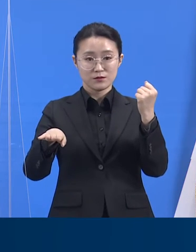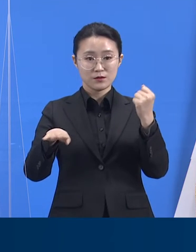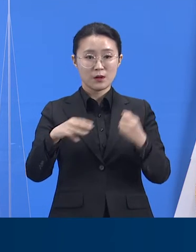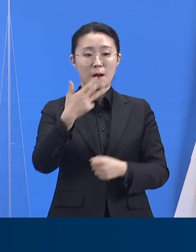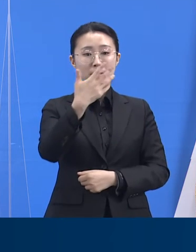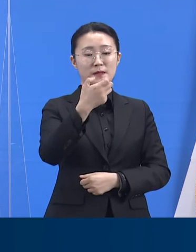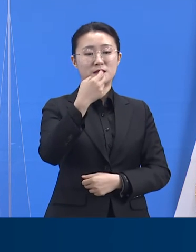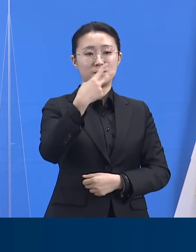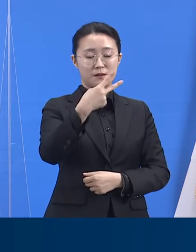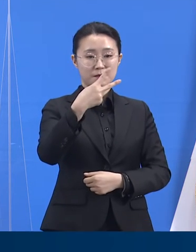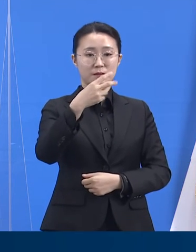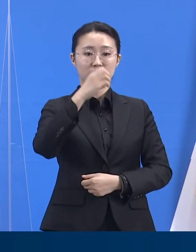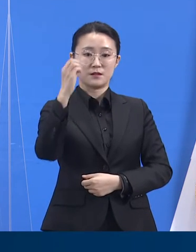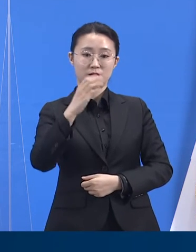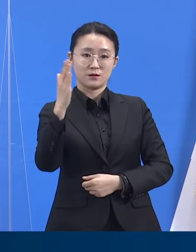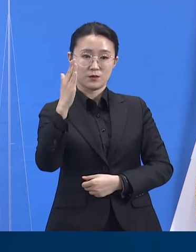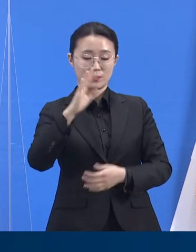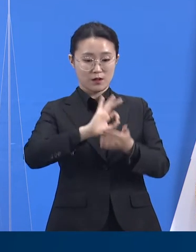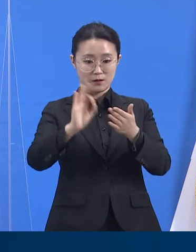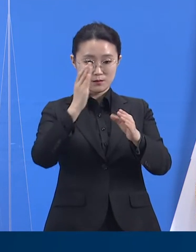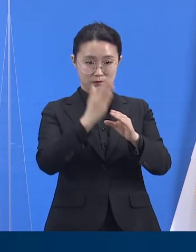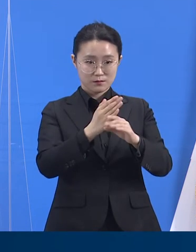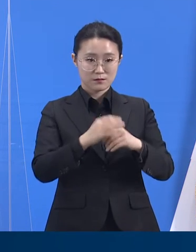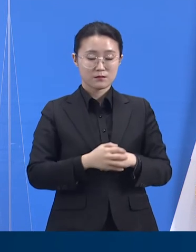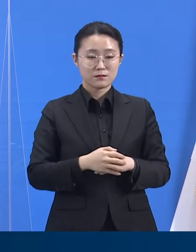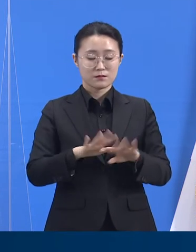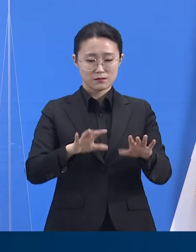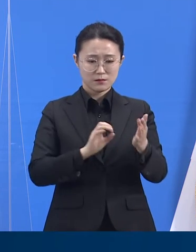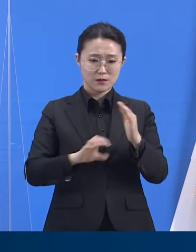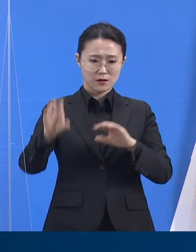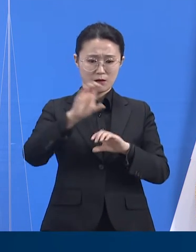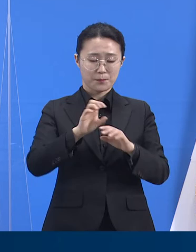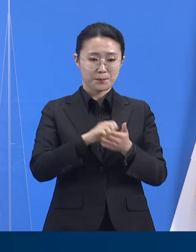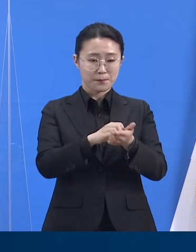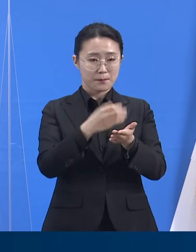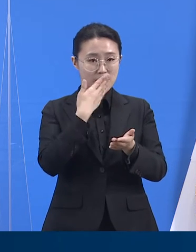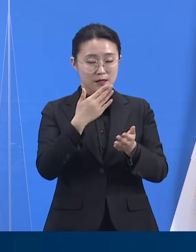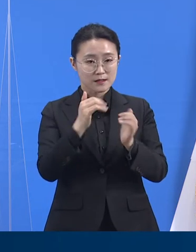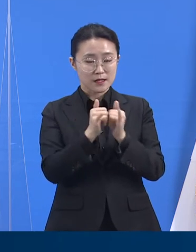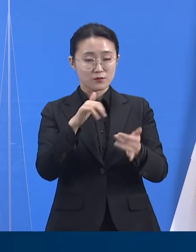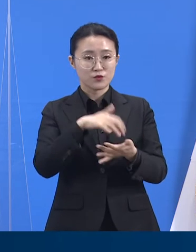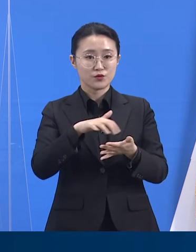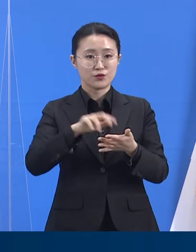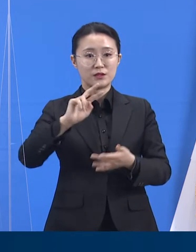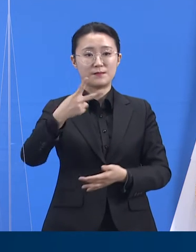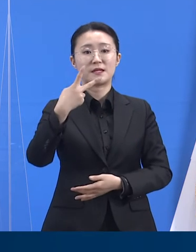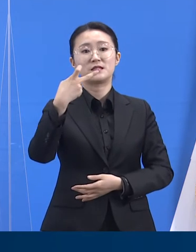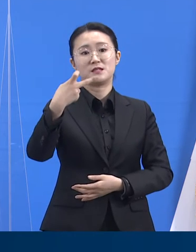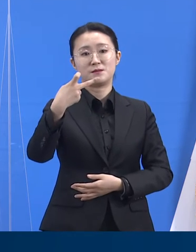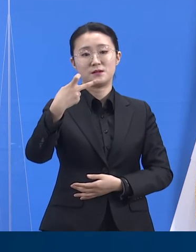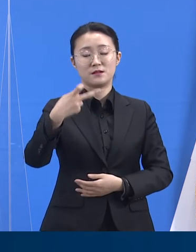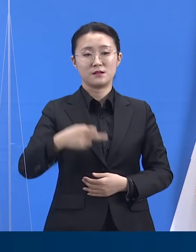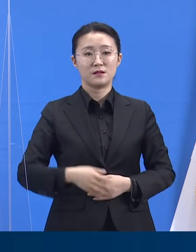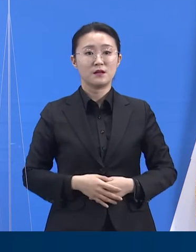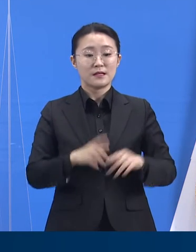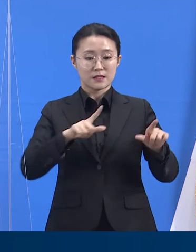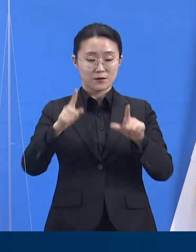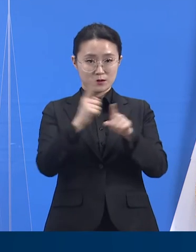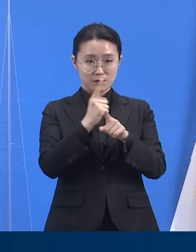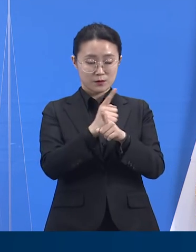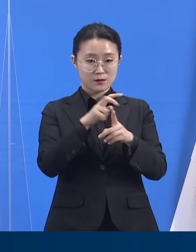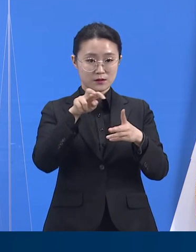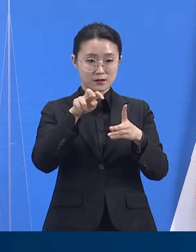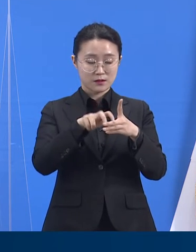가동률을 보이며, 자녀 수용 가능 인원은 212명입니다. 생활치료센터 자원이 부족해지고 있어서,